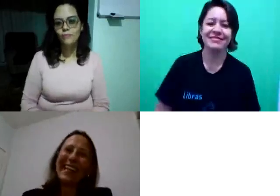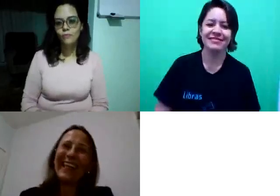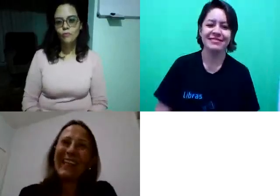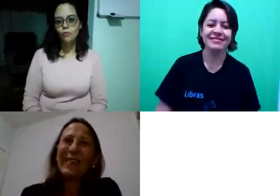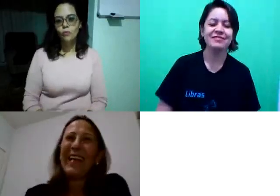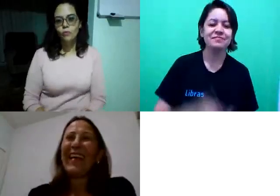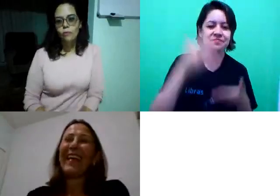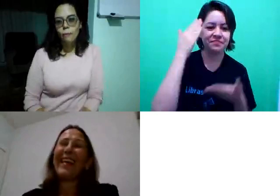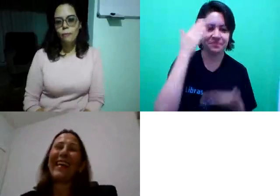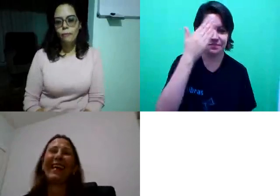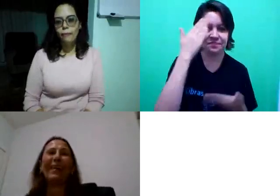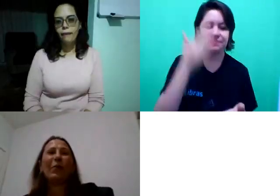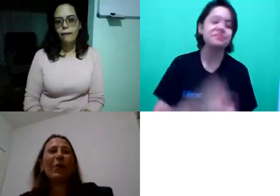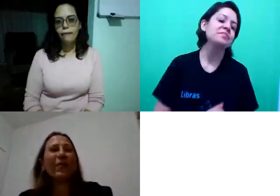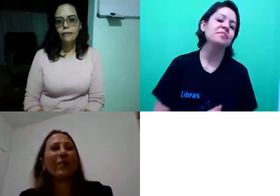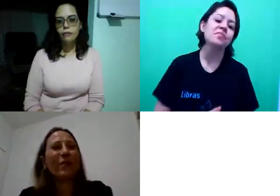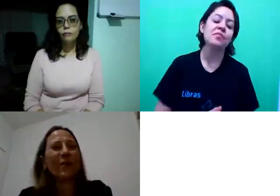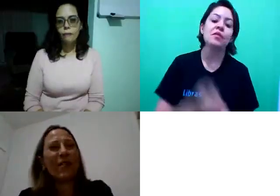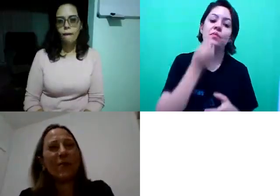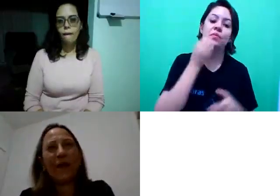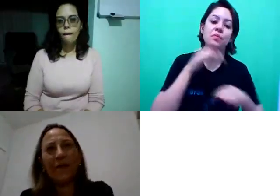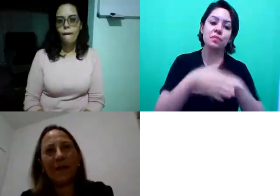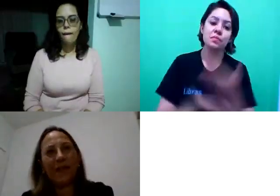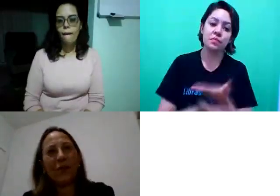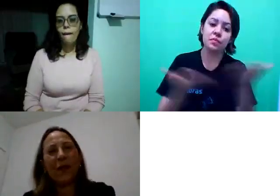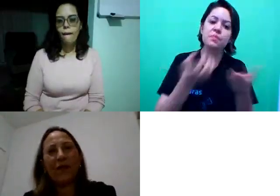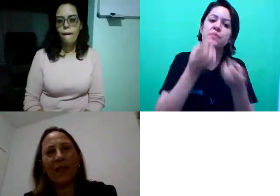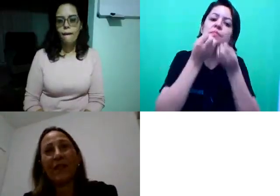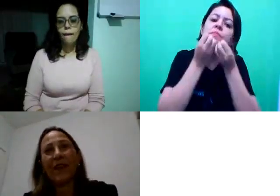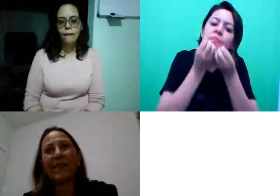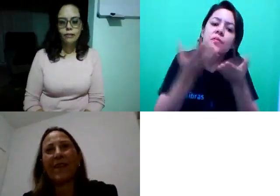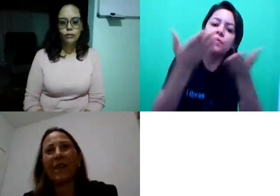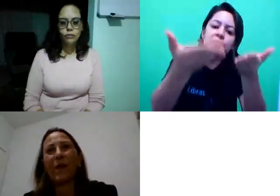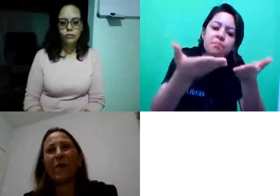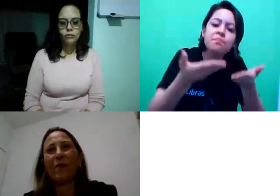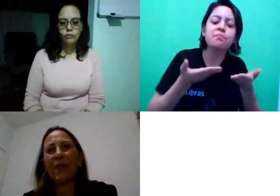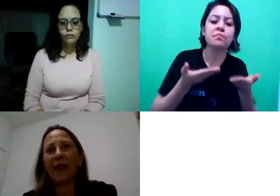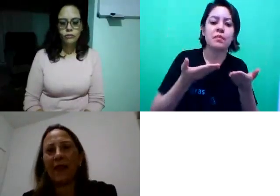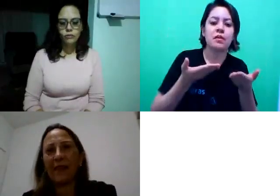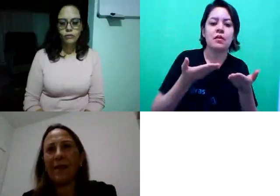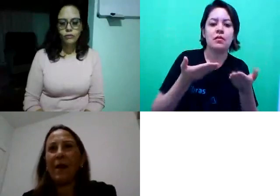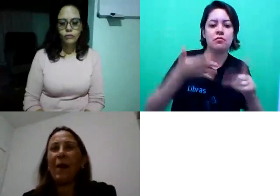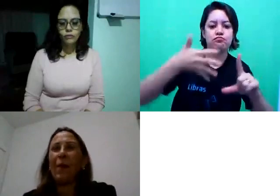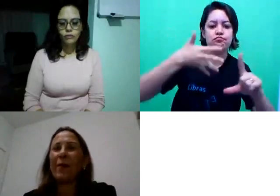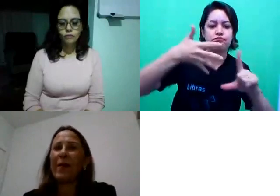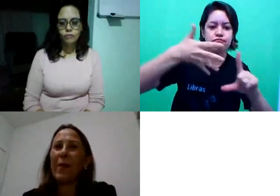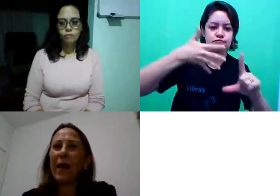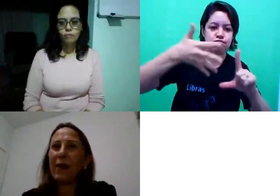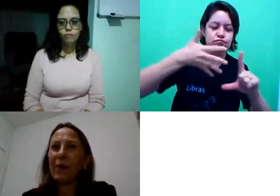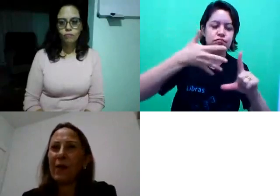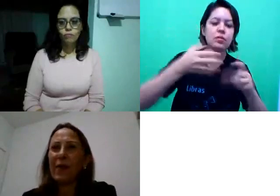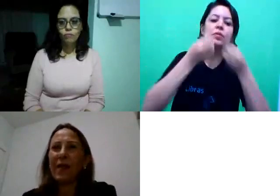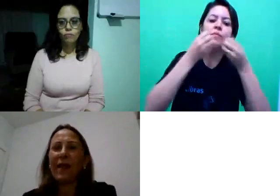obrigada. Boa noite a todos, sejam bem-vindos a esta webconferência. Bom